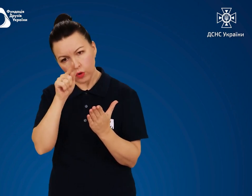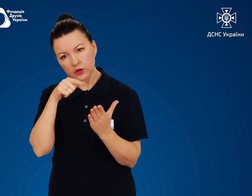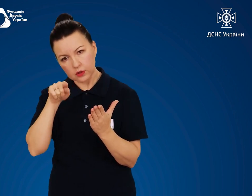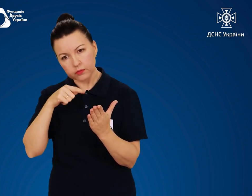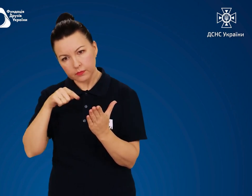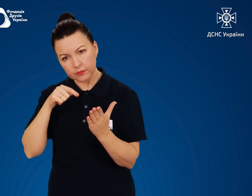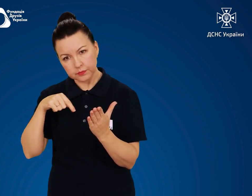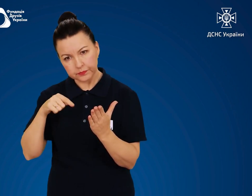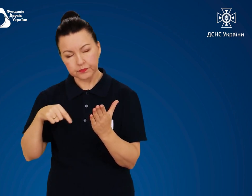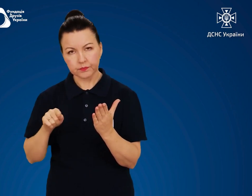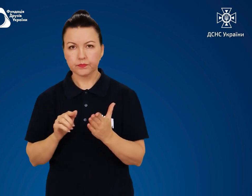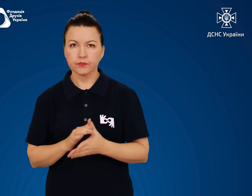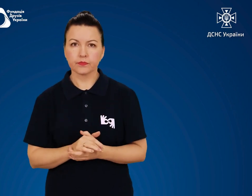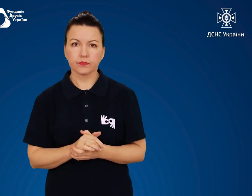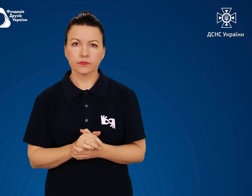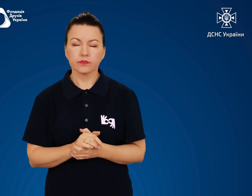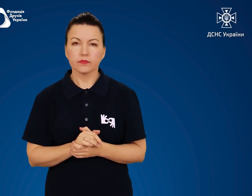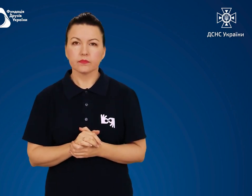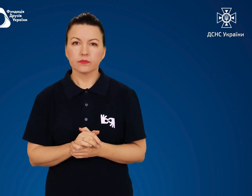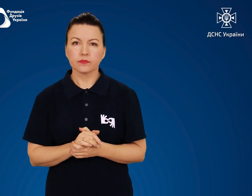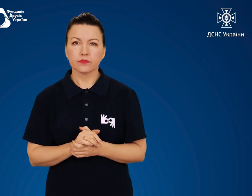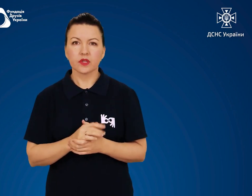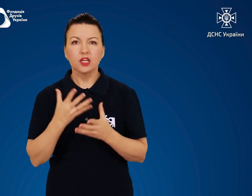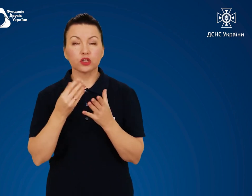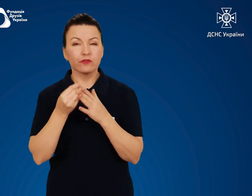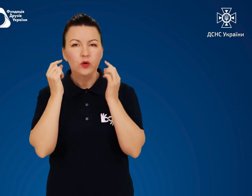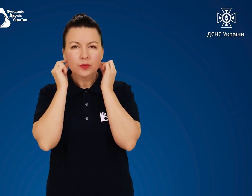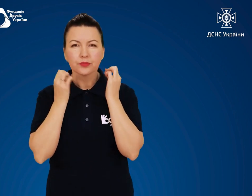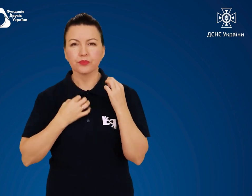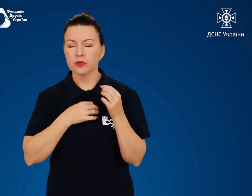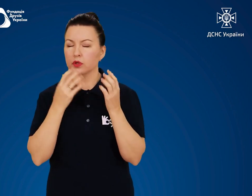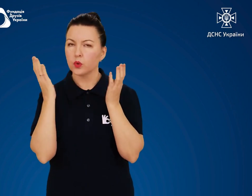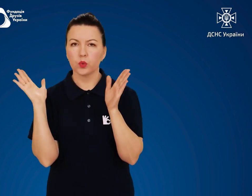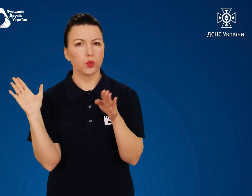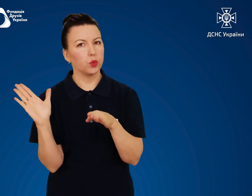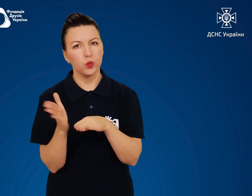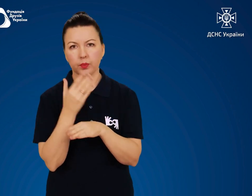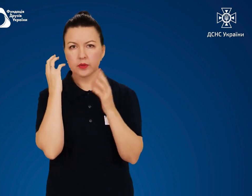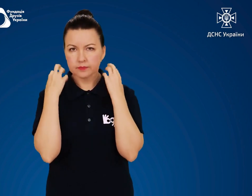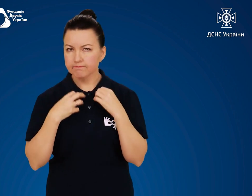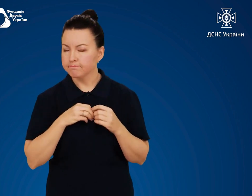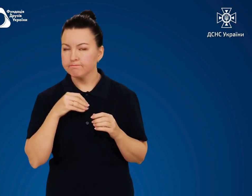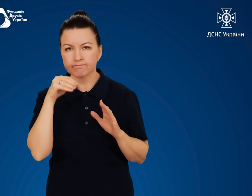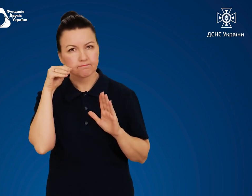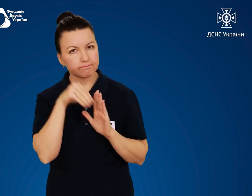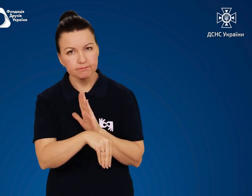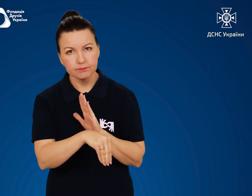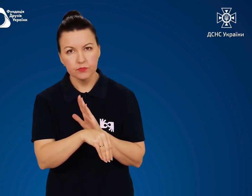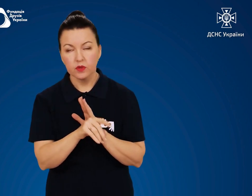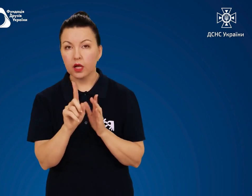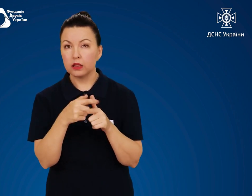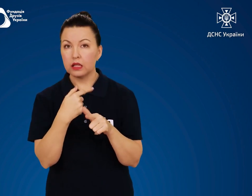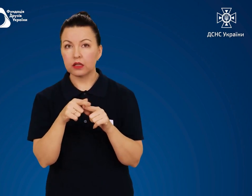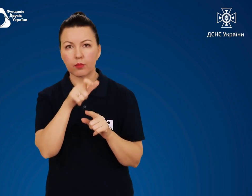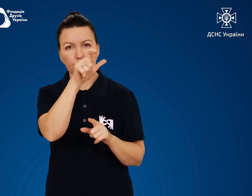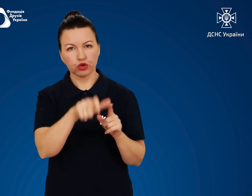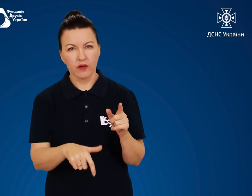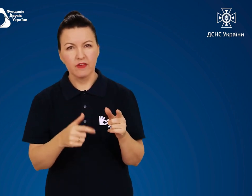кросворди Зніміть ювелірні прикраси Не дивіться в очі